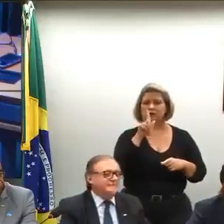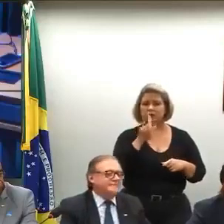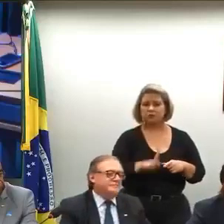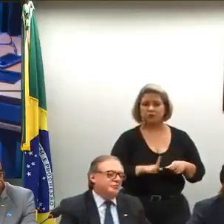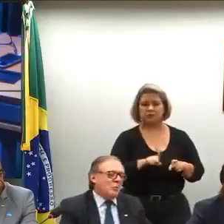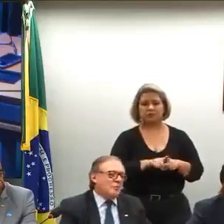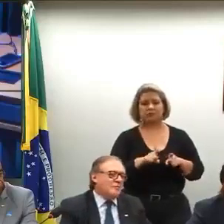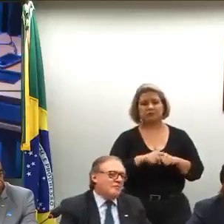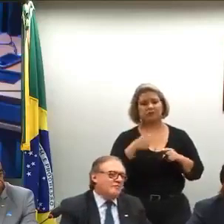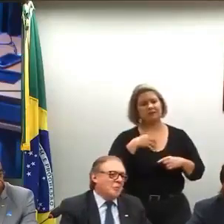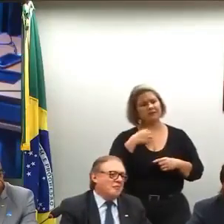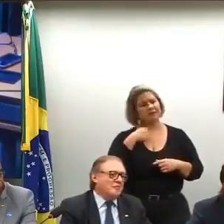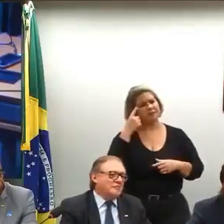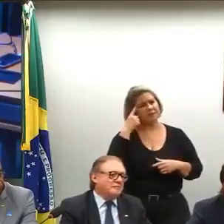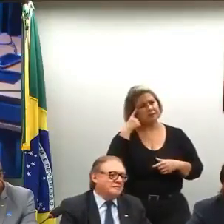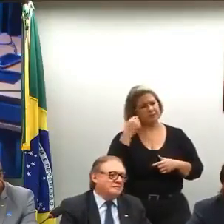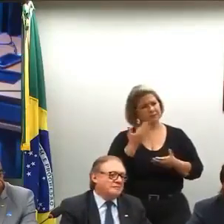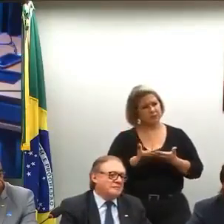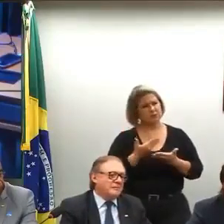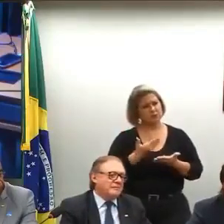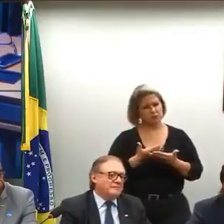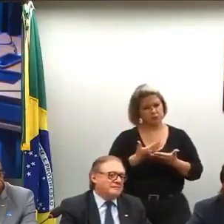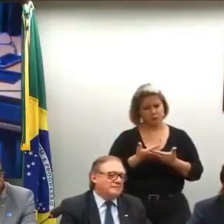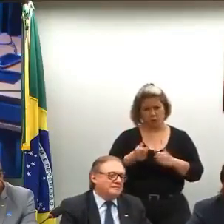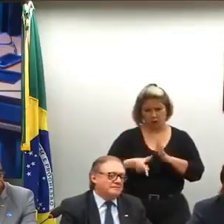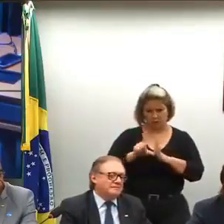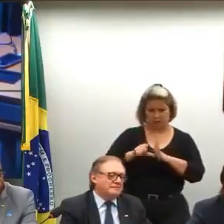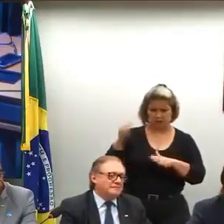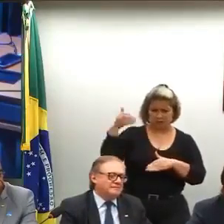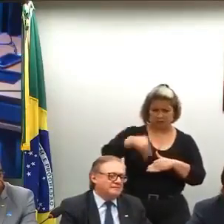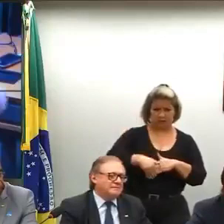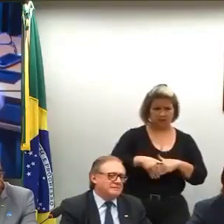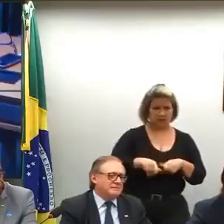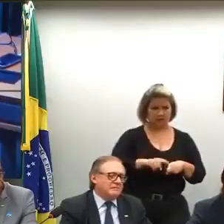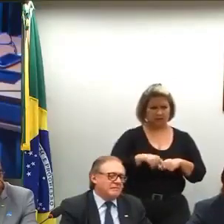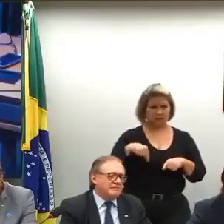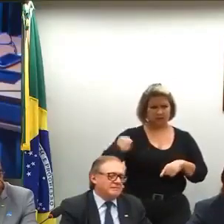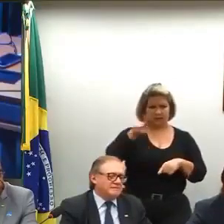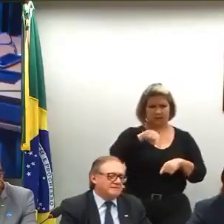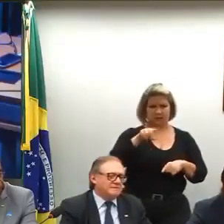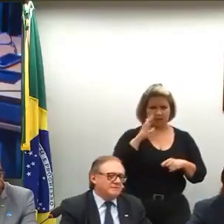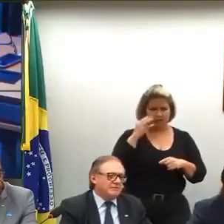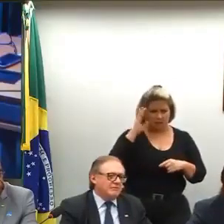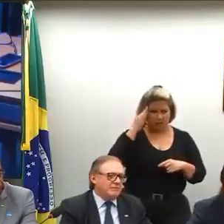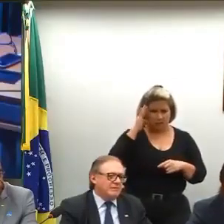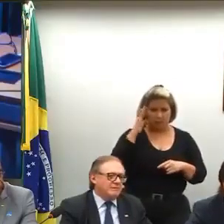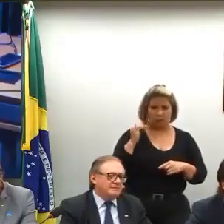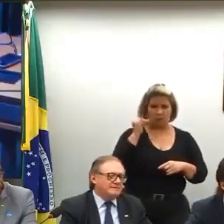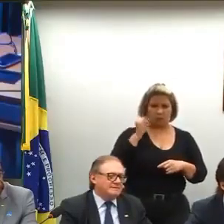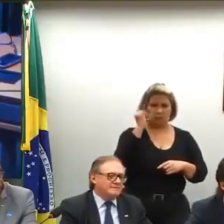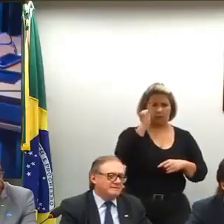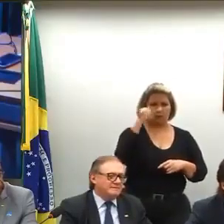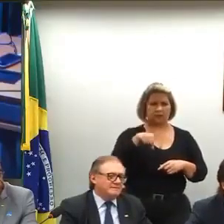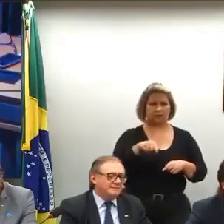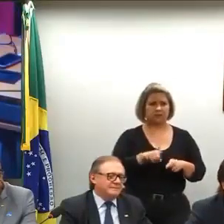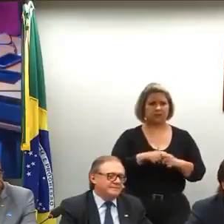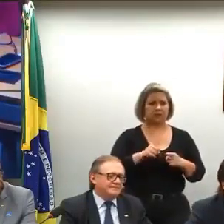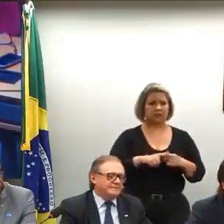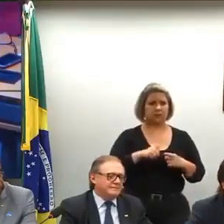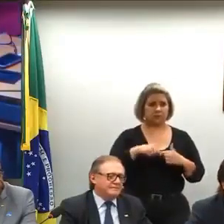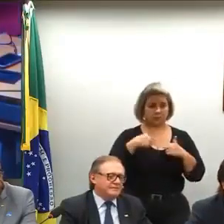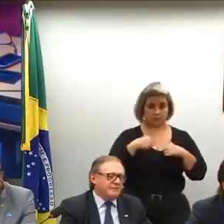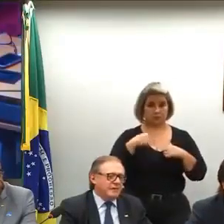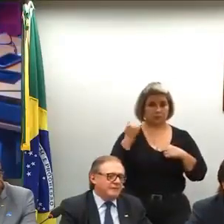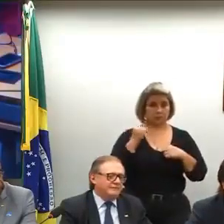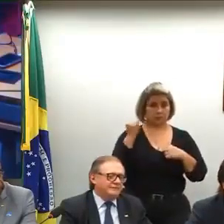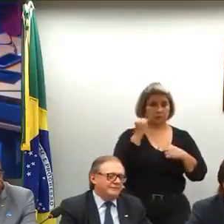E eu me perguntava também se o senhor estudou para essa reunião, se o senhor entendeu a relevância do que está acontecendo aqui. Porque, para mim, é extremamente importante,